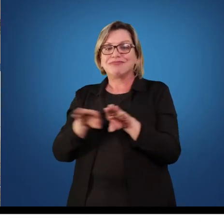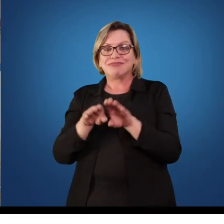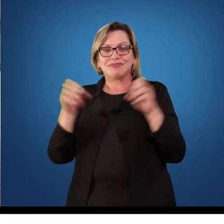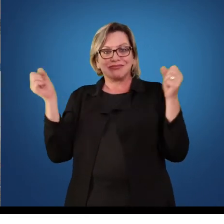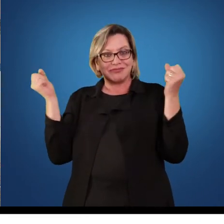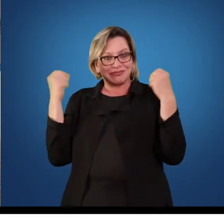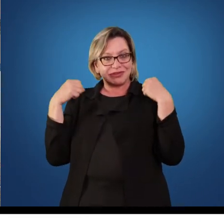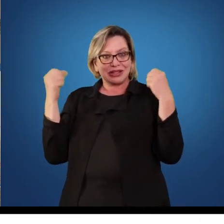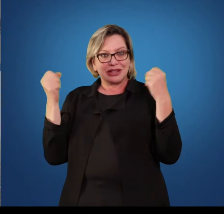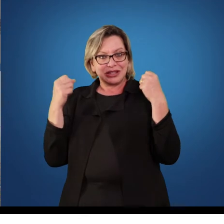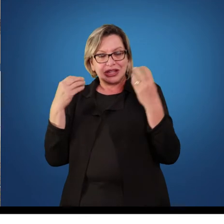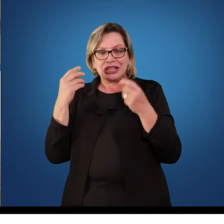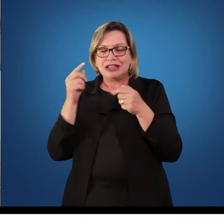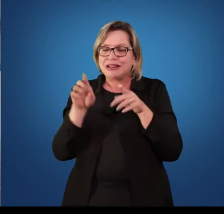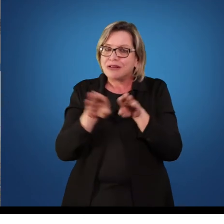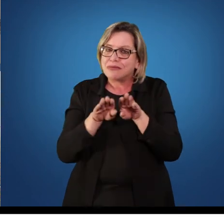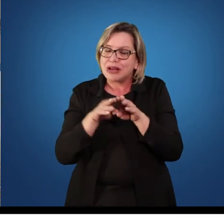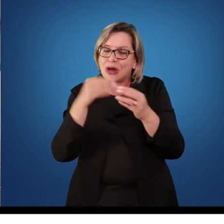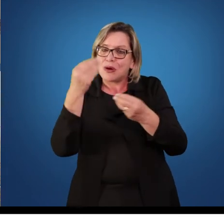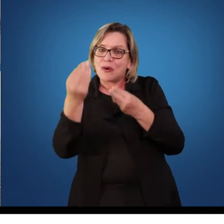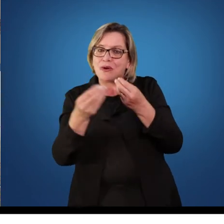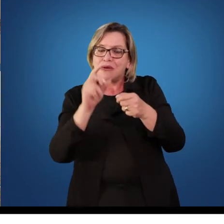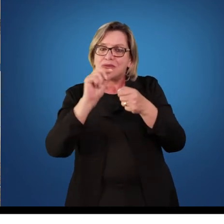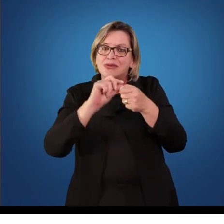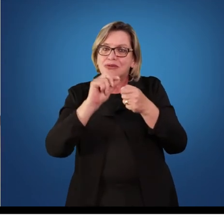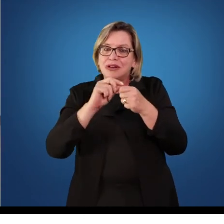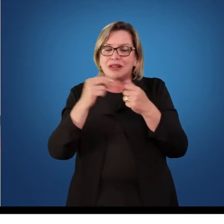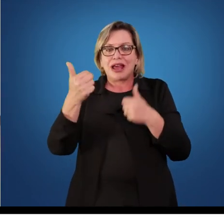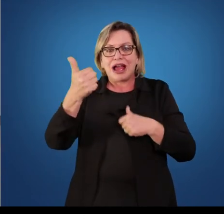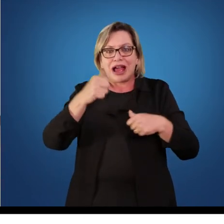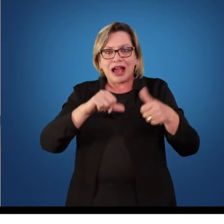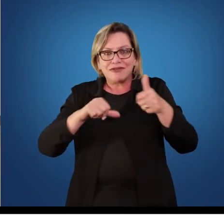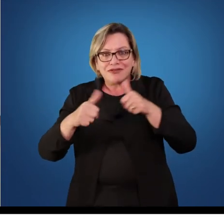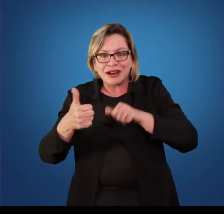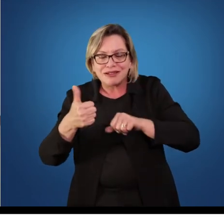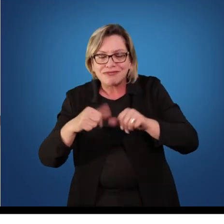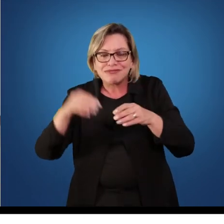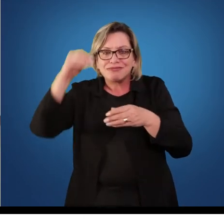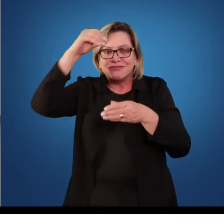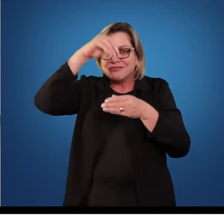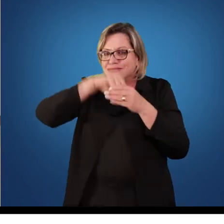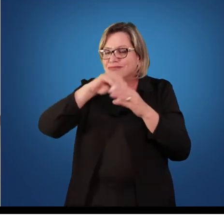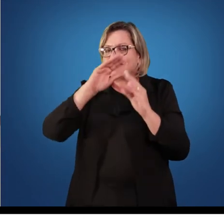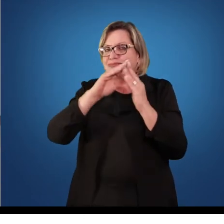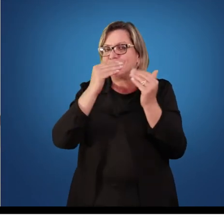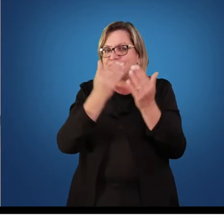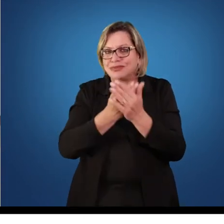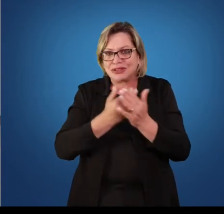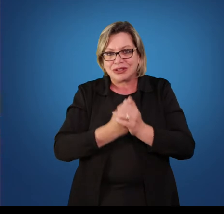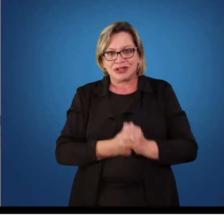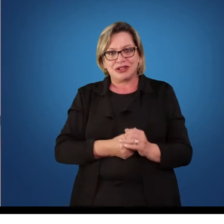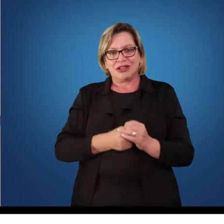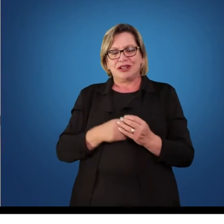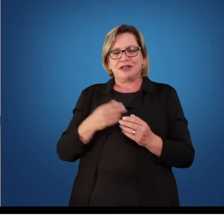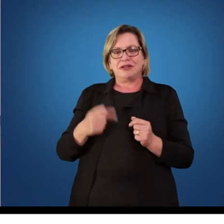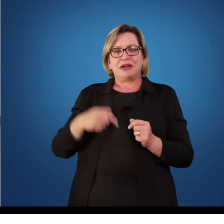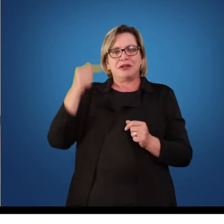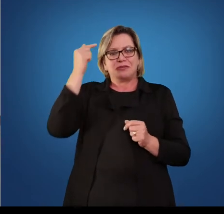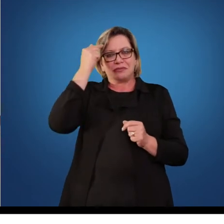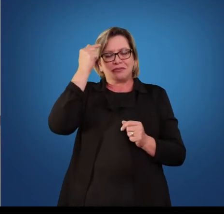conceber a avaliação no contexto da escola. Então, a avaliação, de acordo com a abordagem crítico-superadora, que